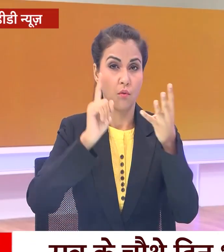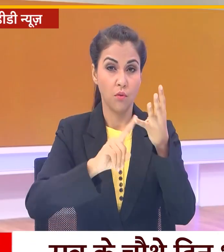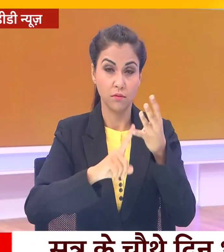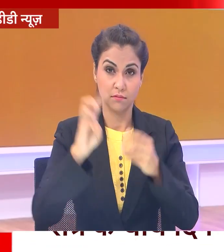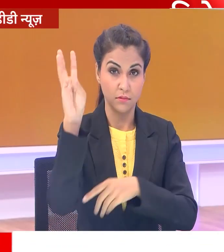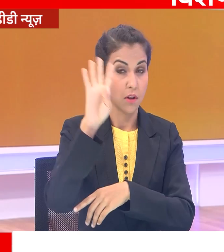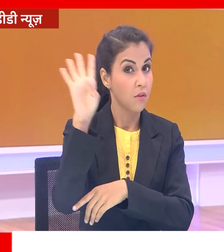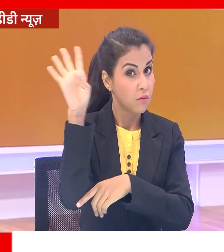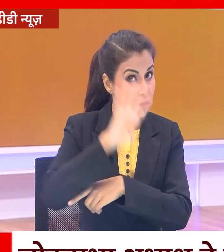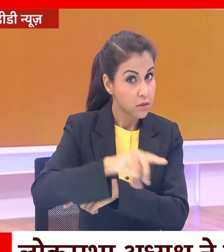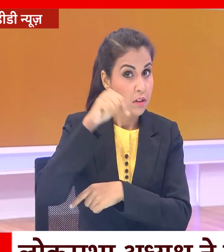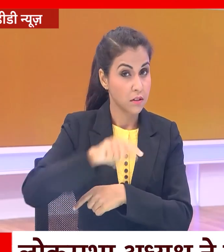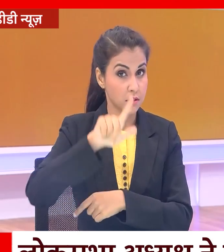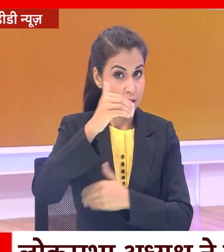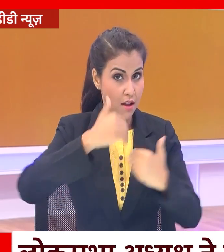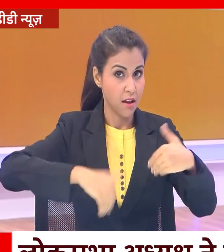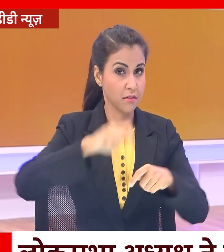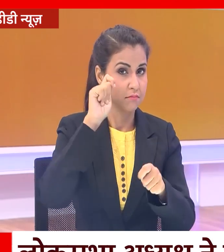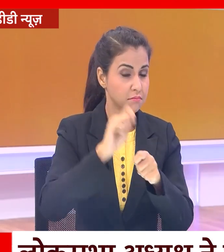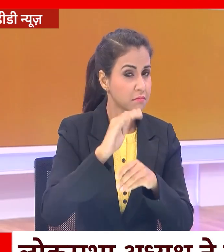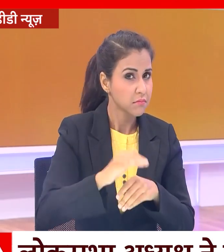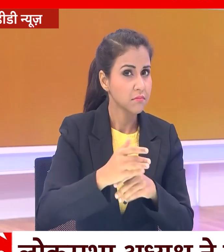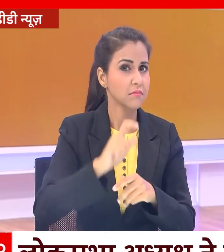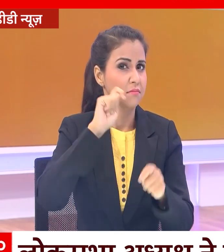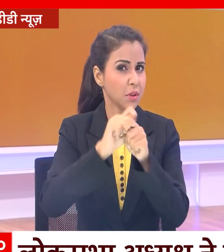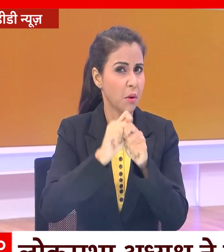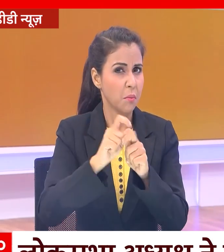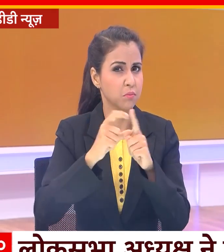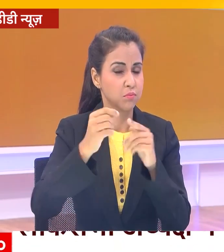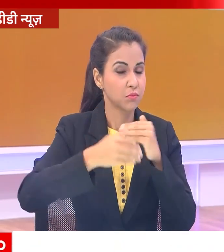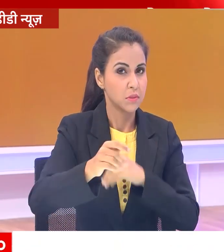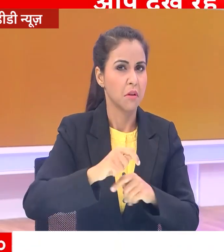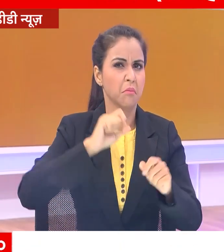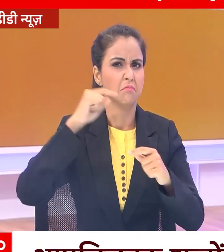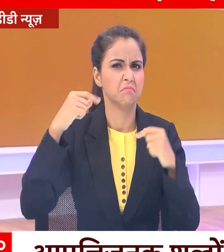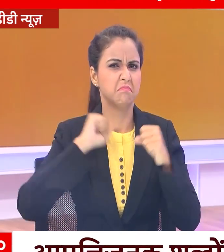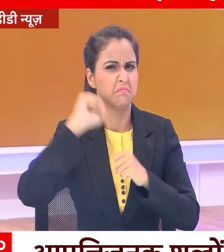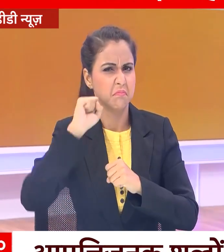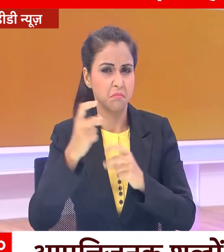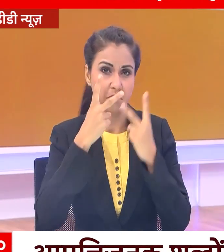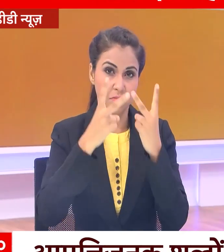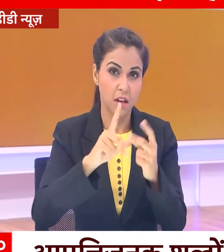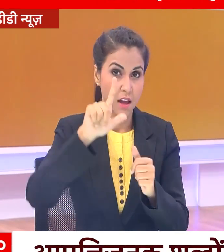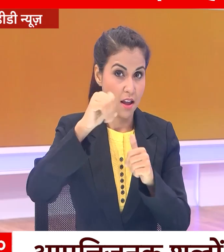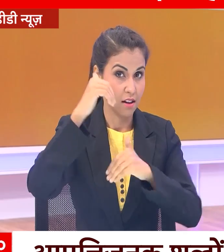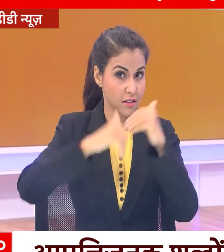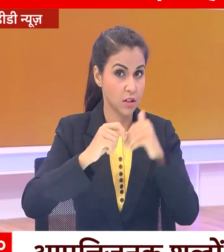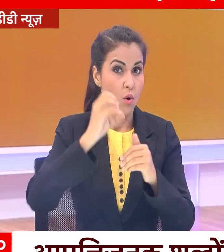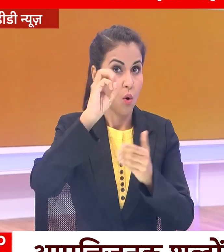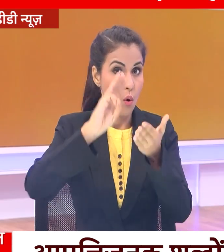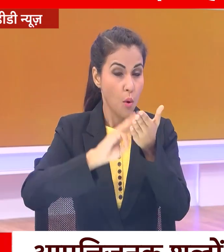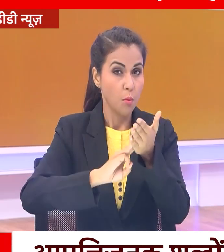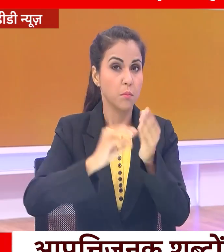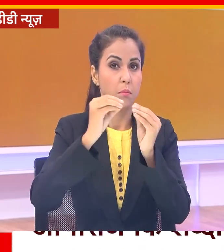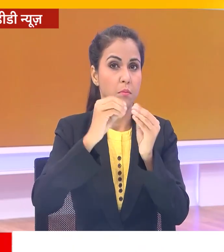आज लोकसभा में शुरुवाती कार्यवाही के दौरान हंगामा देखने को मिला लोकसभा के अध्यक्ष ओम बिरला ने